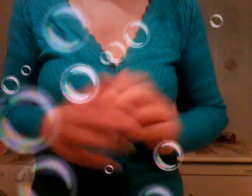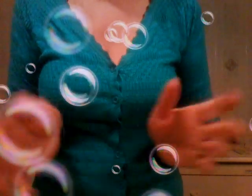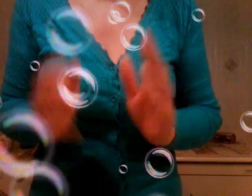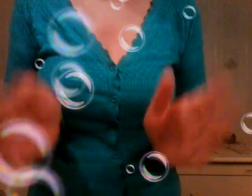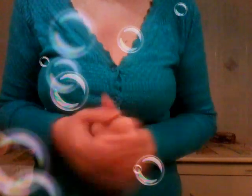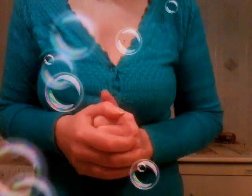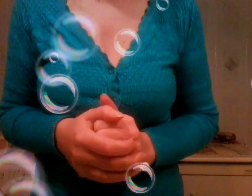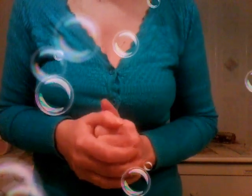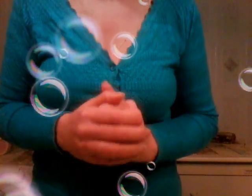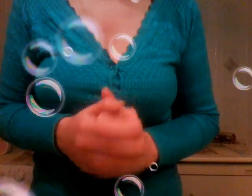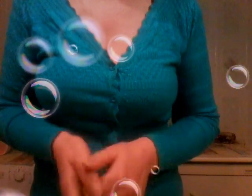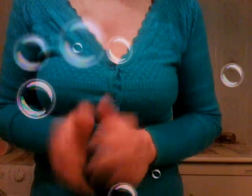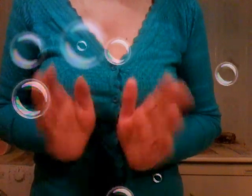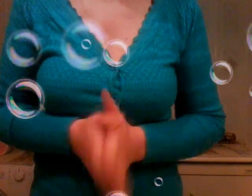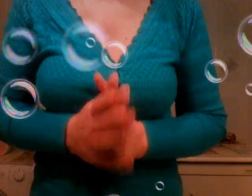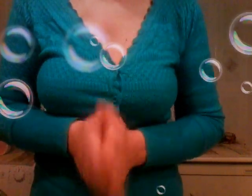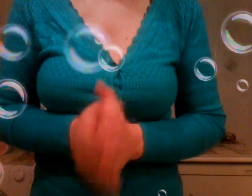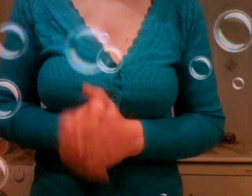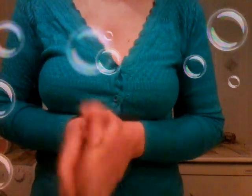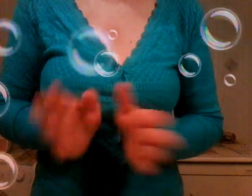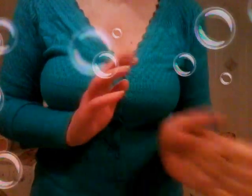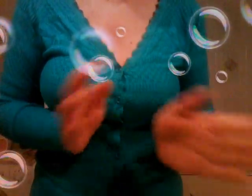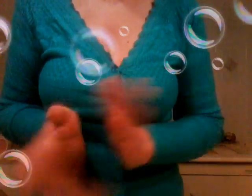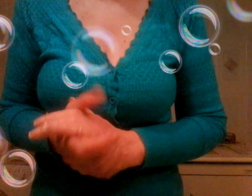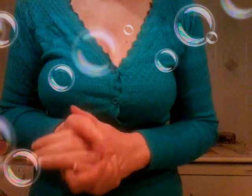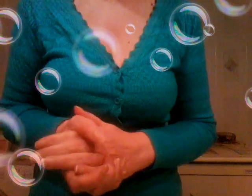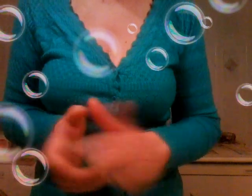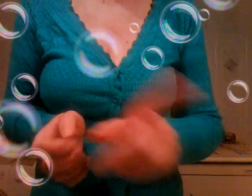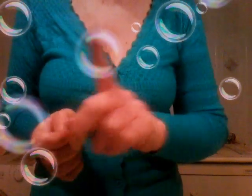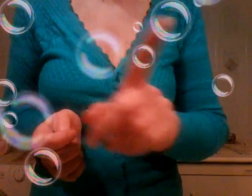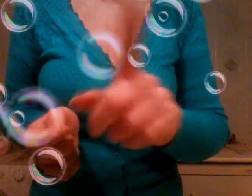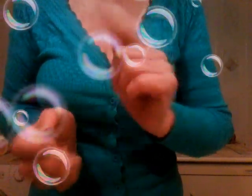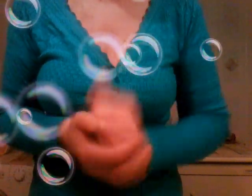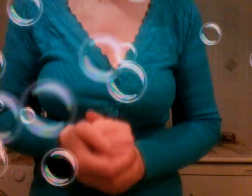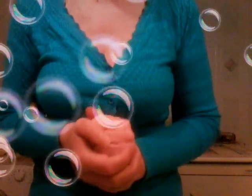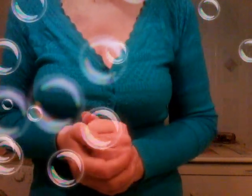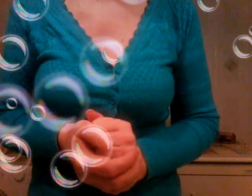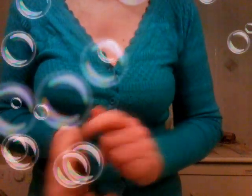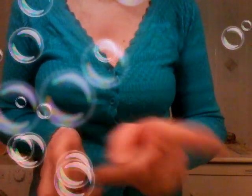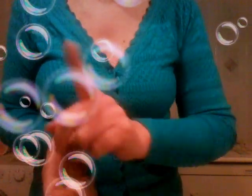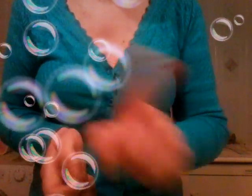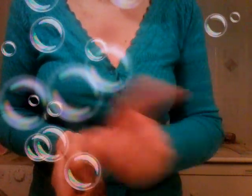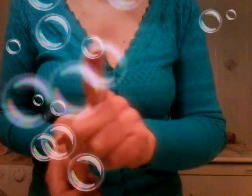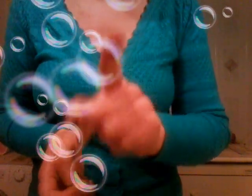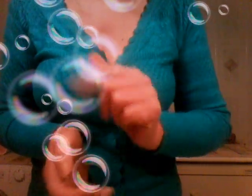qualche altra parte eh dammi la lallerina si fa e tra il lallero io la lallera una do eh no no no no